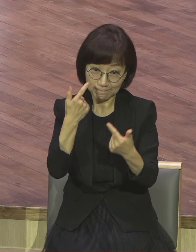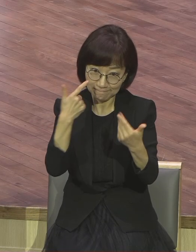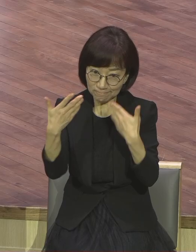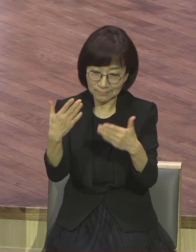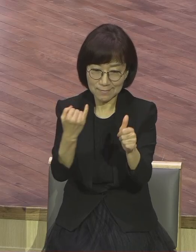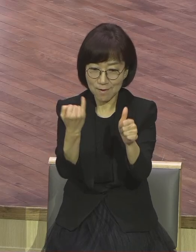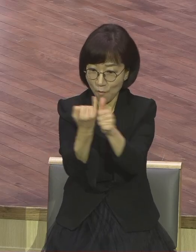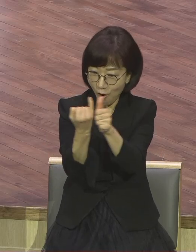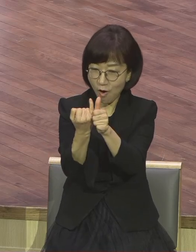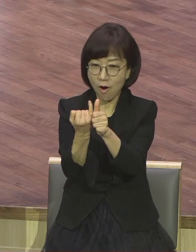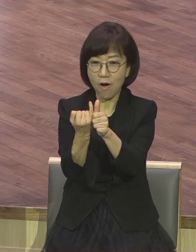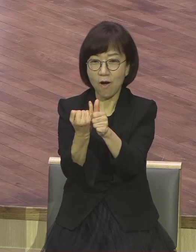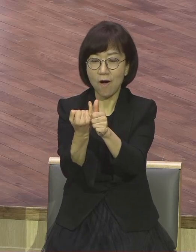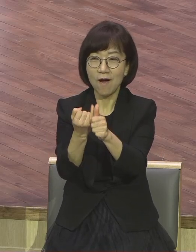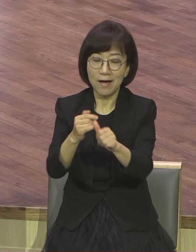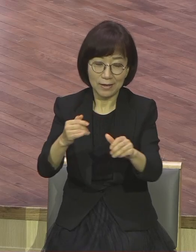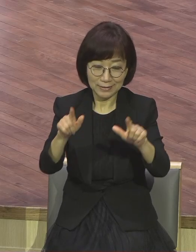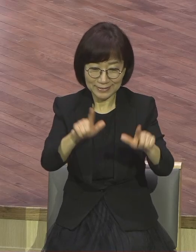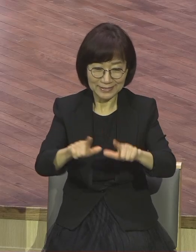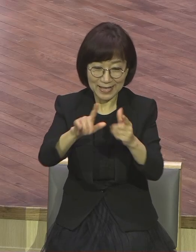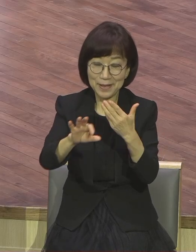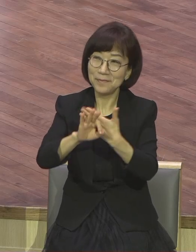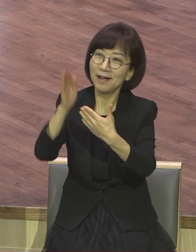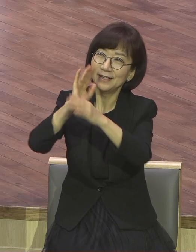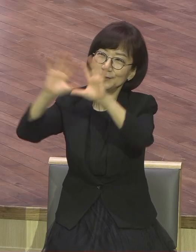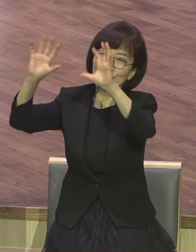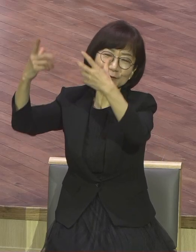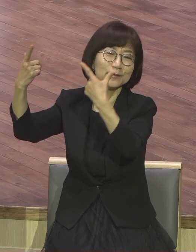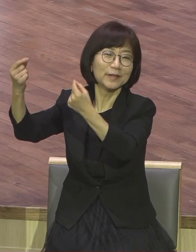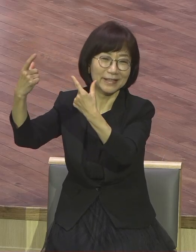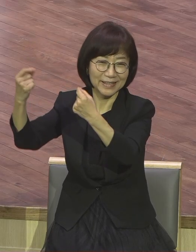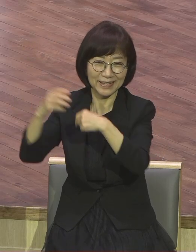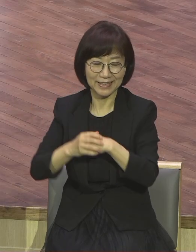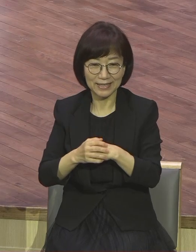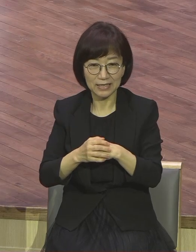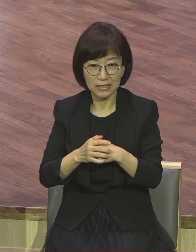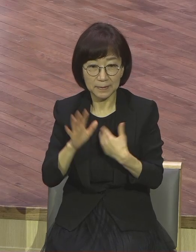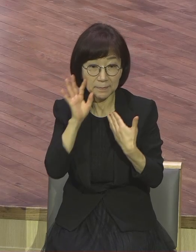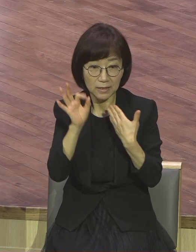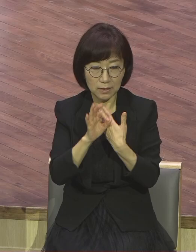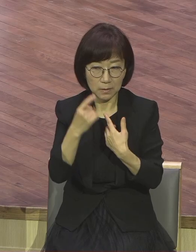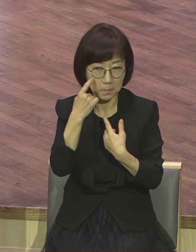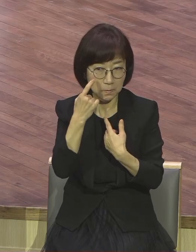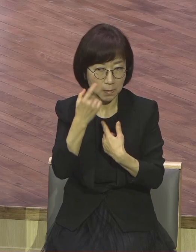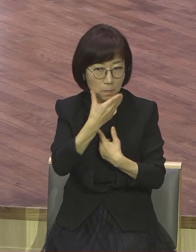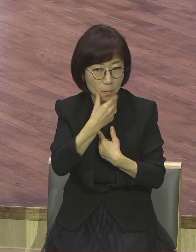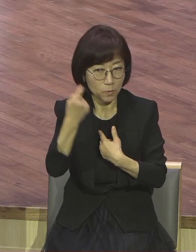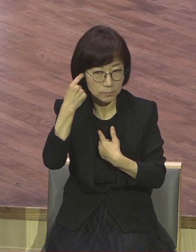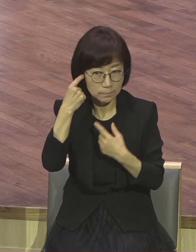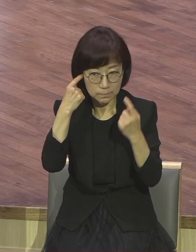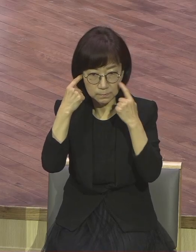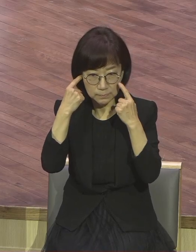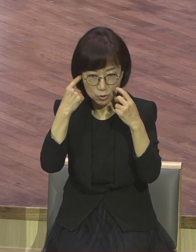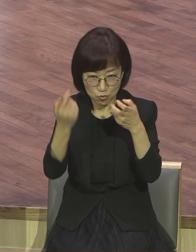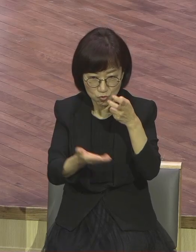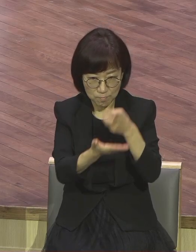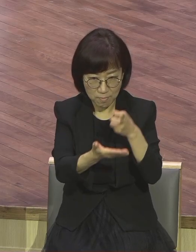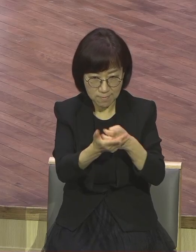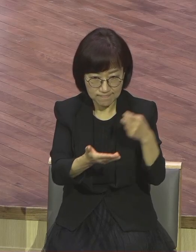보금이 안 되고 한쪽 눈이 말해 율법으로 딱 쳐다보니까 잘하는 부분도 있는데 그건 보지도 않고 잘 못하는 것만 계속